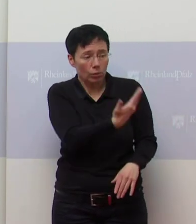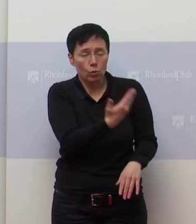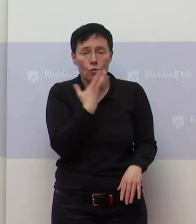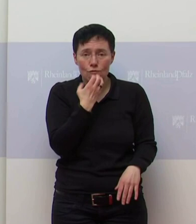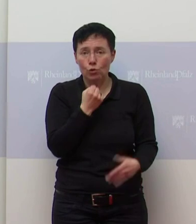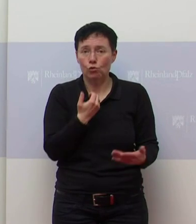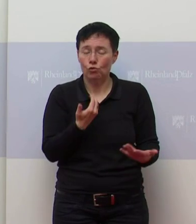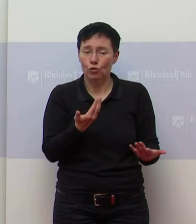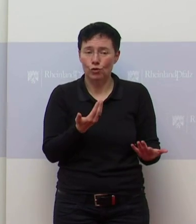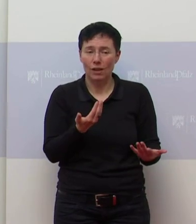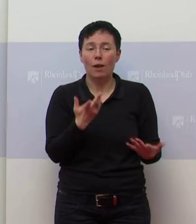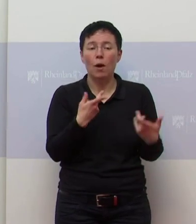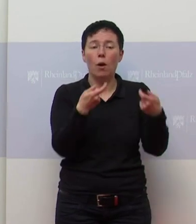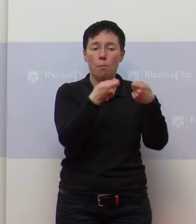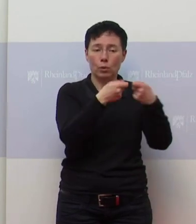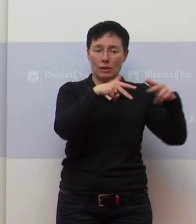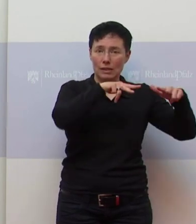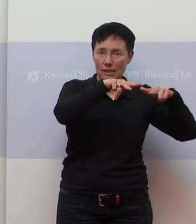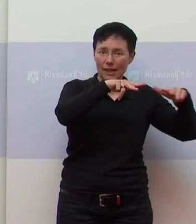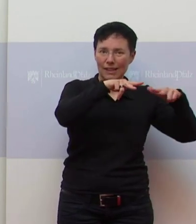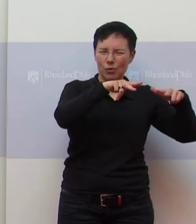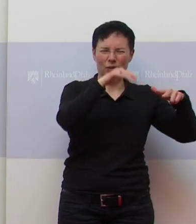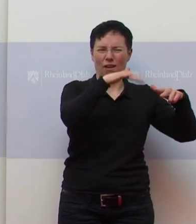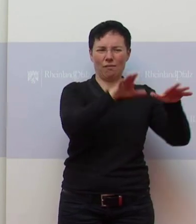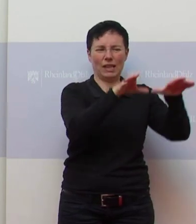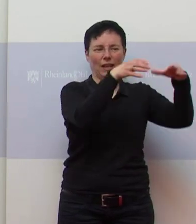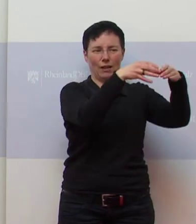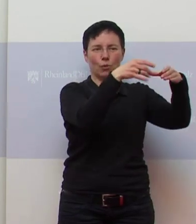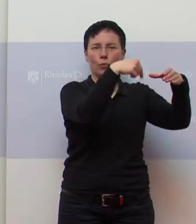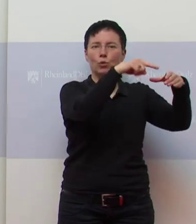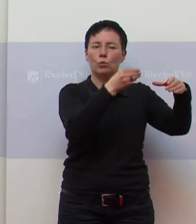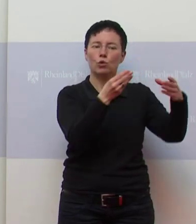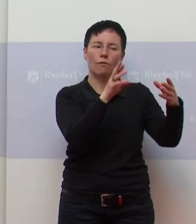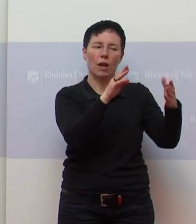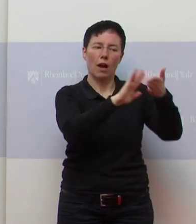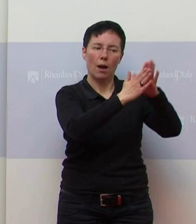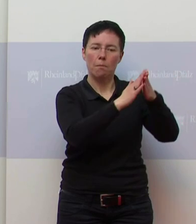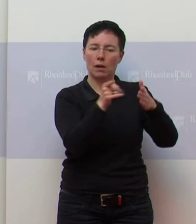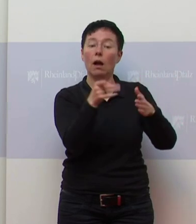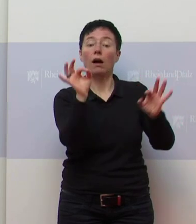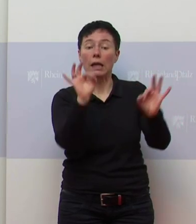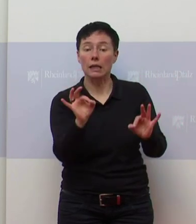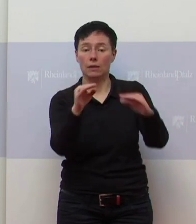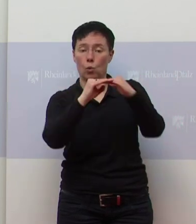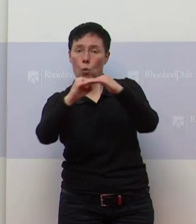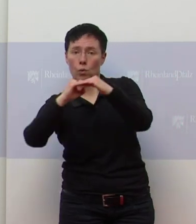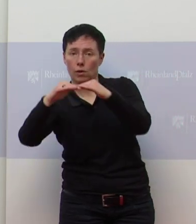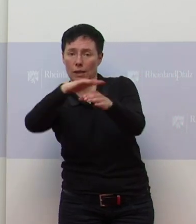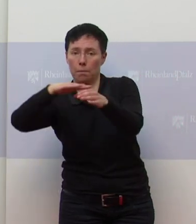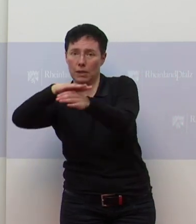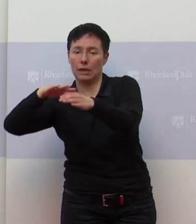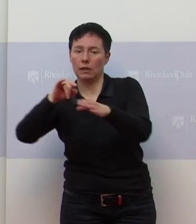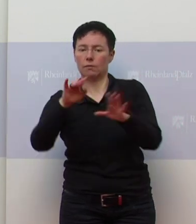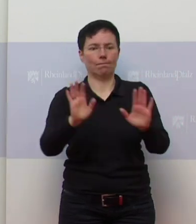Entscheidung ja gewesen, die dann in der Bundesregierung betreut. Da gibt es ja dieses Gremium, was immer diese Gebiete dann festlegt. Und wir waren da auch nicht